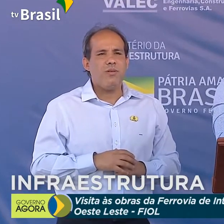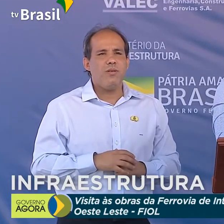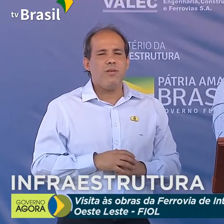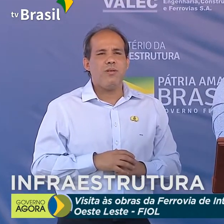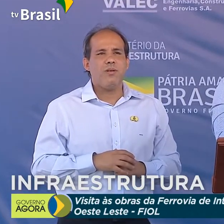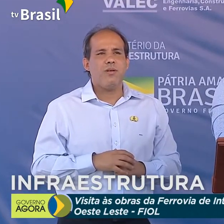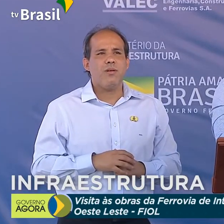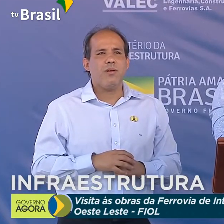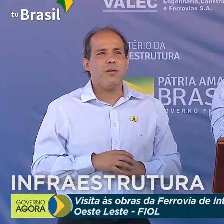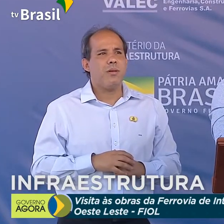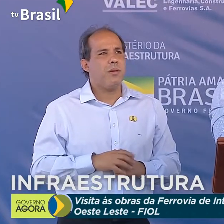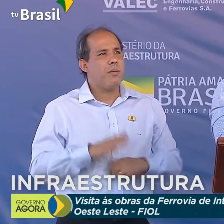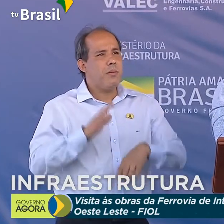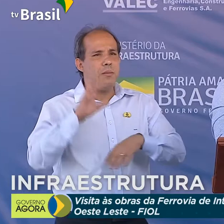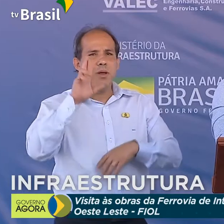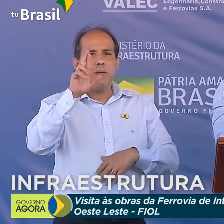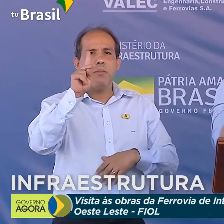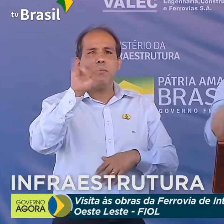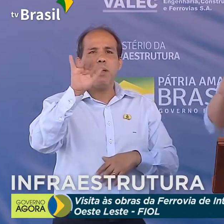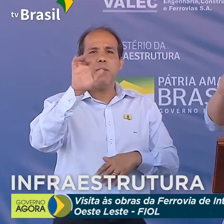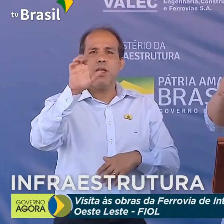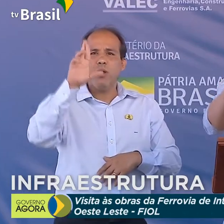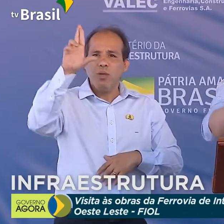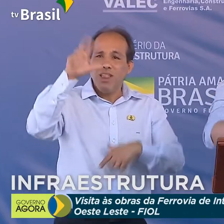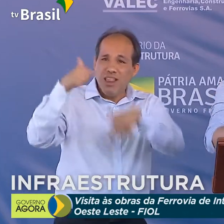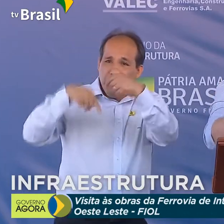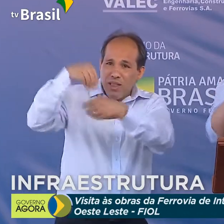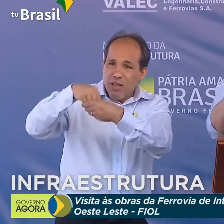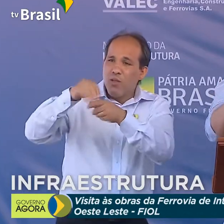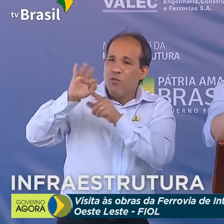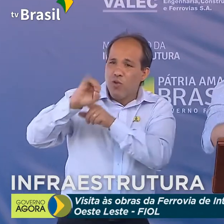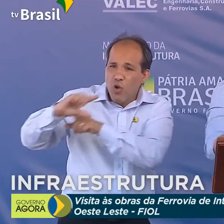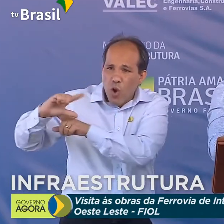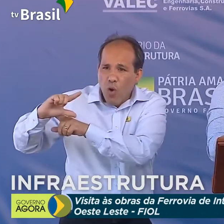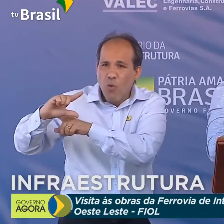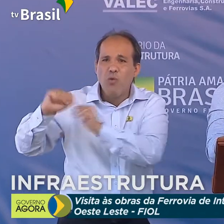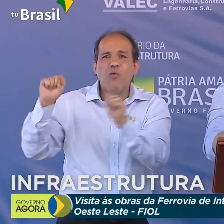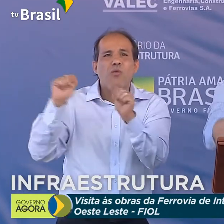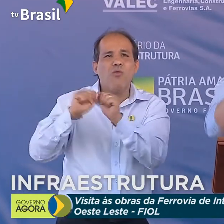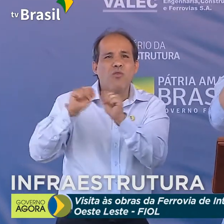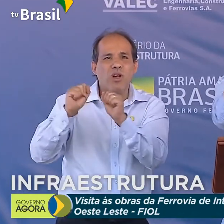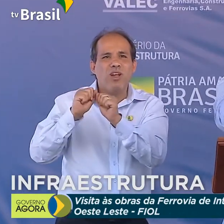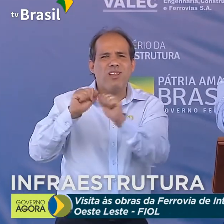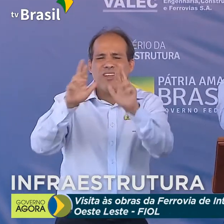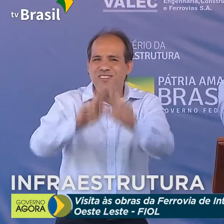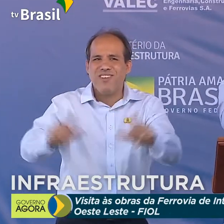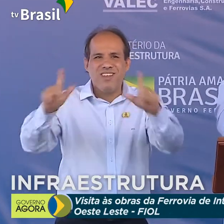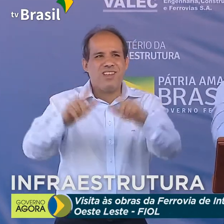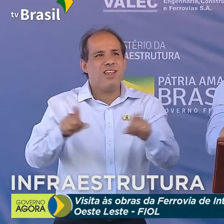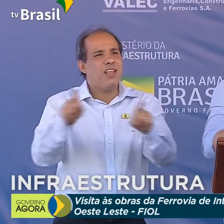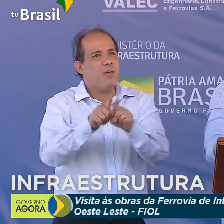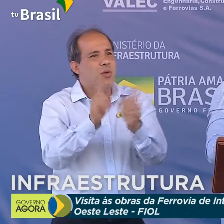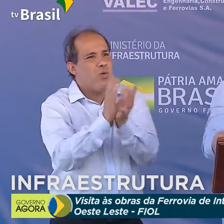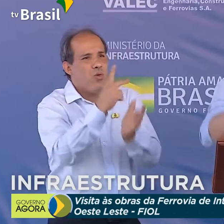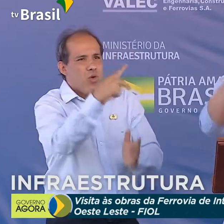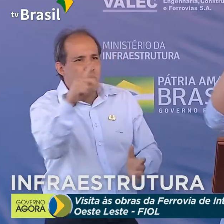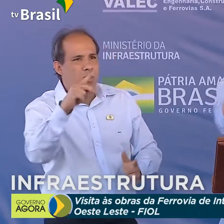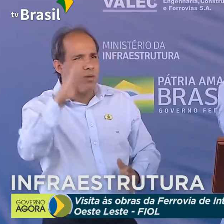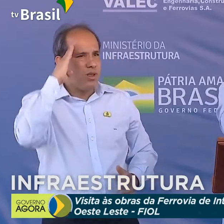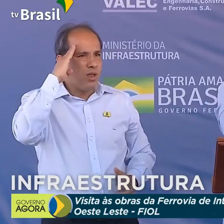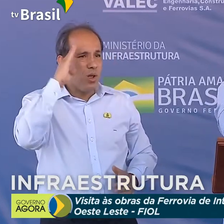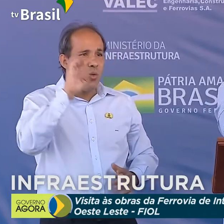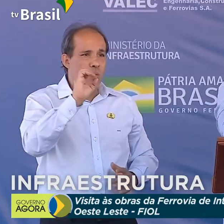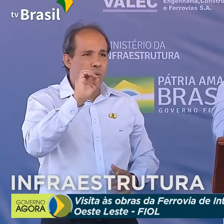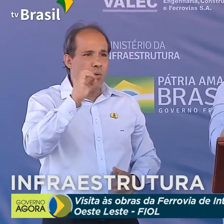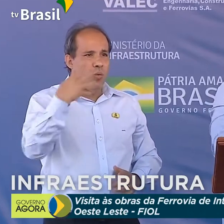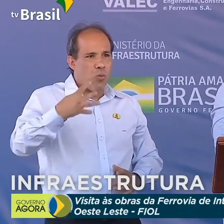E é para os pais de família que trabalham na Fiol, que estão fazendo a diferença. É para os nossos militares do quarto bec, que